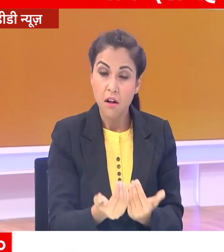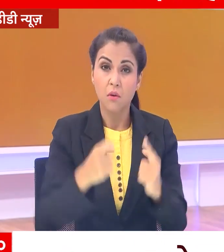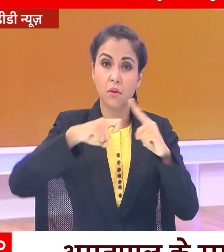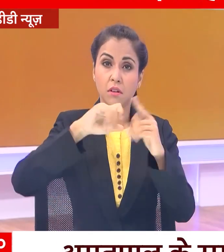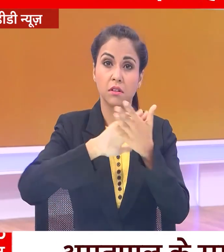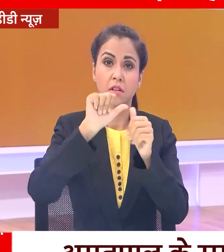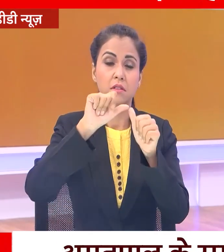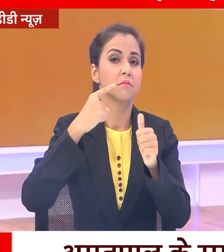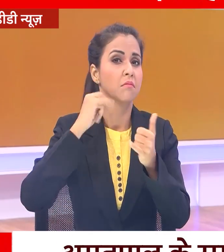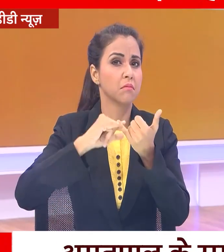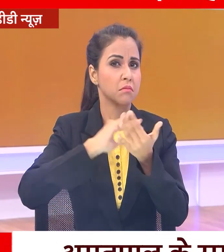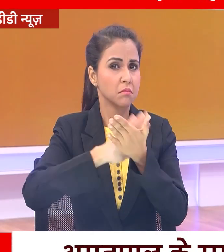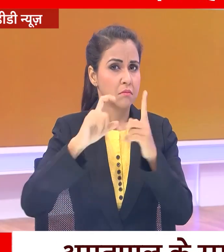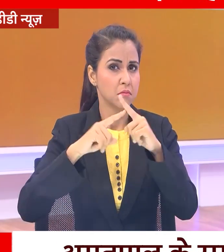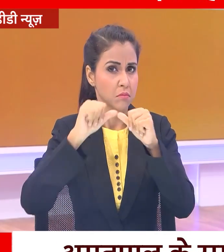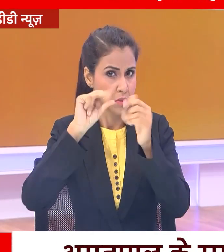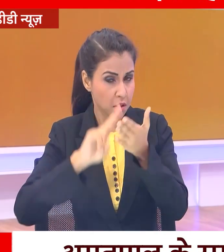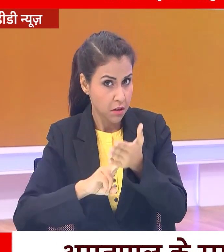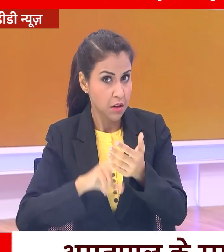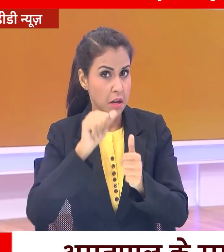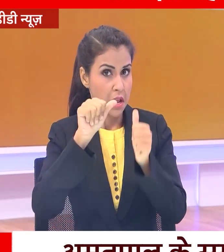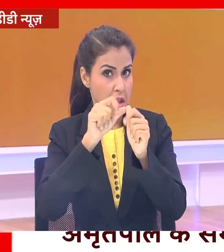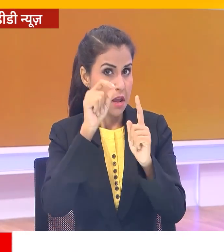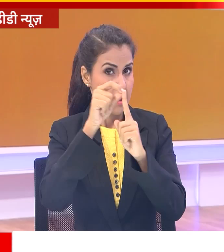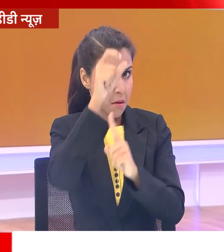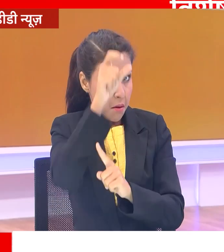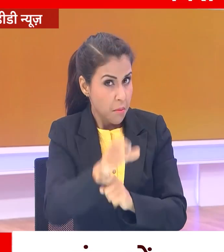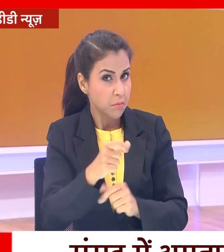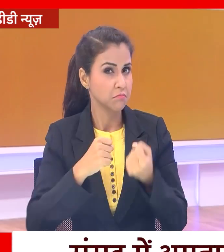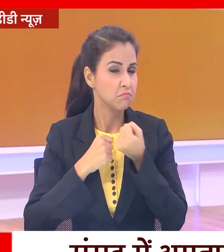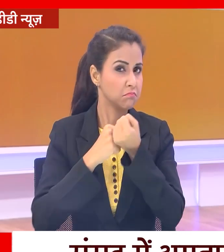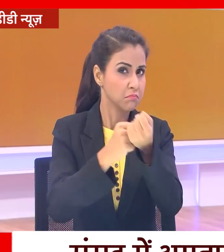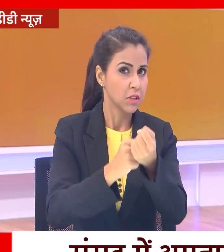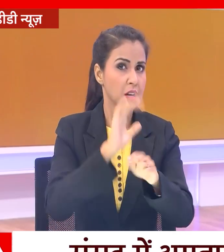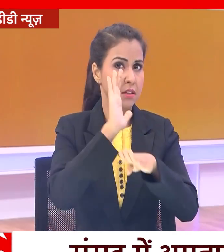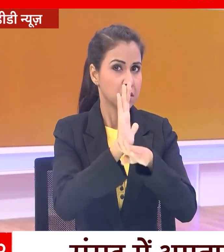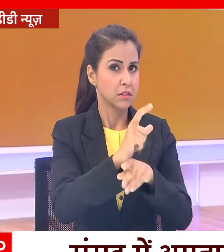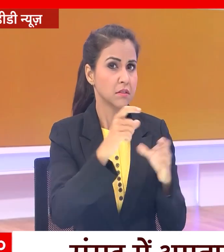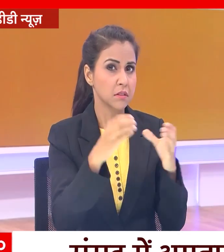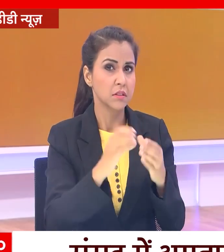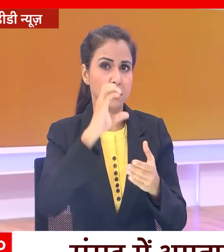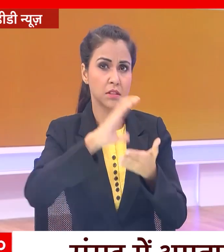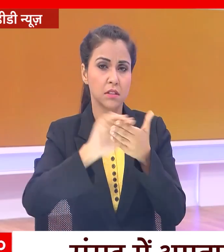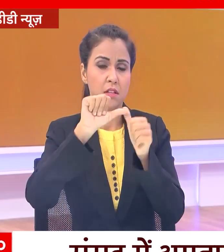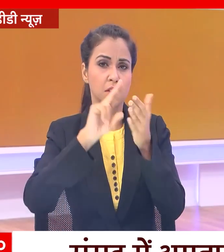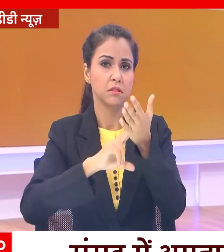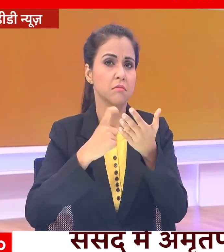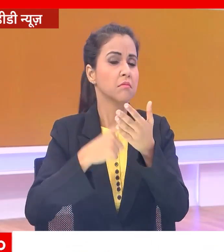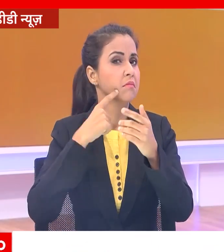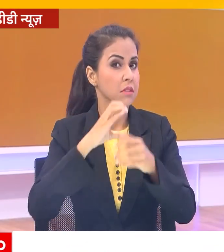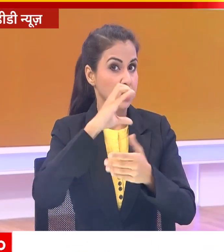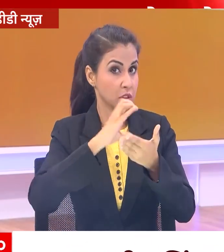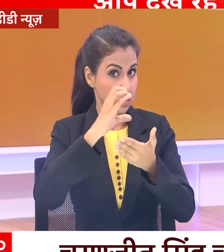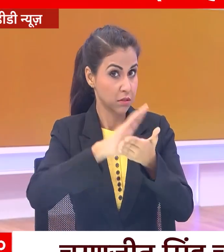समर्थक अमरतपाल के पक्ष में उतराई है संसद में कॉंग्रेस के सांसद चरण जीत सिंग चन्नी ने